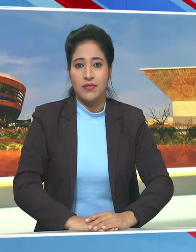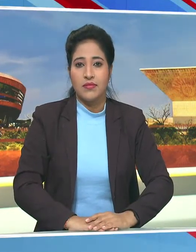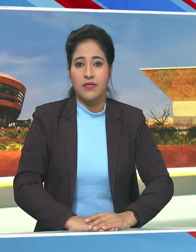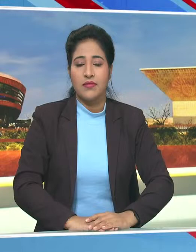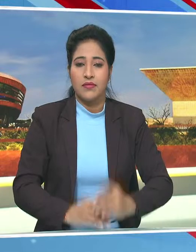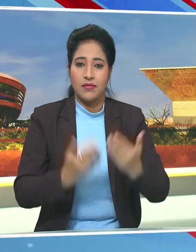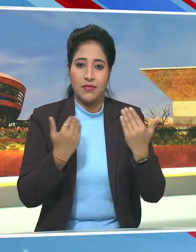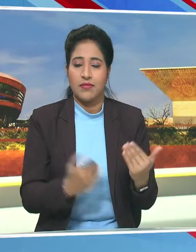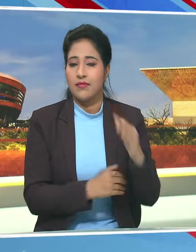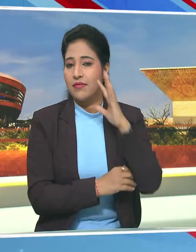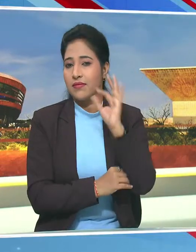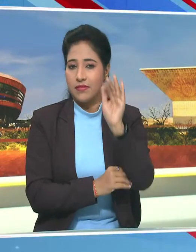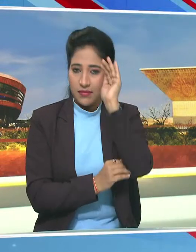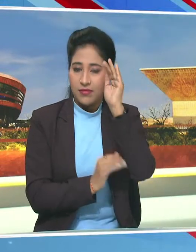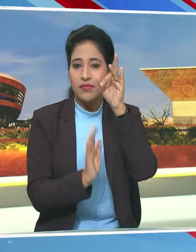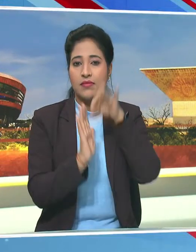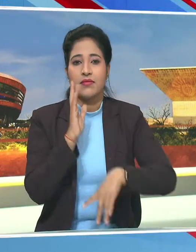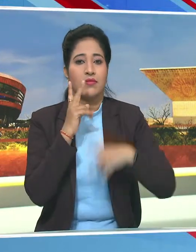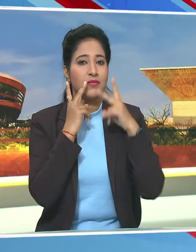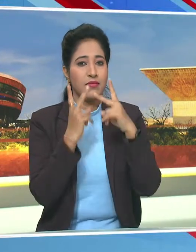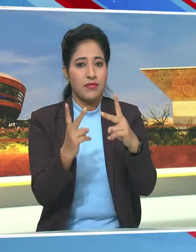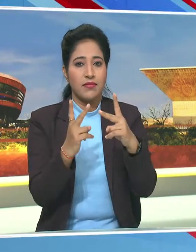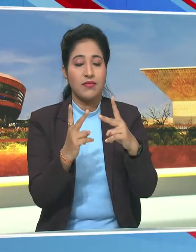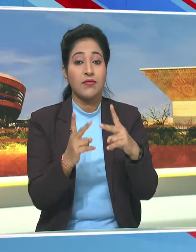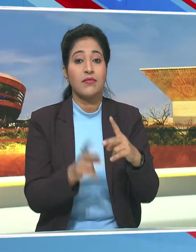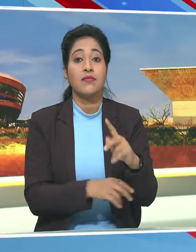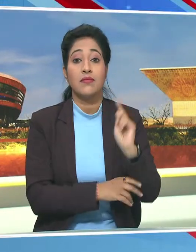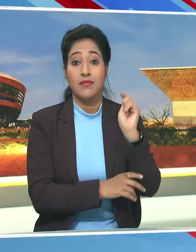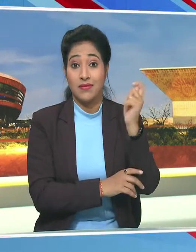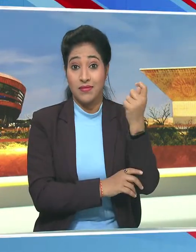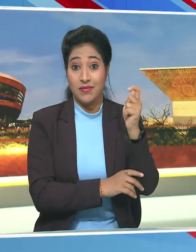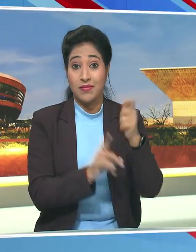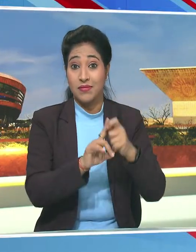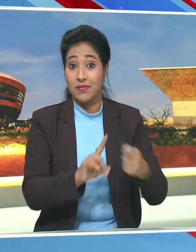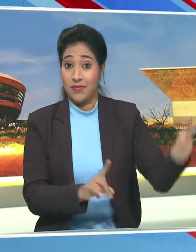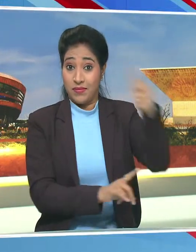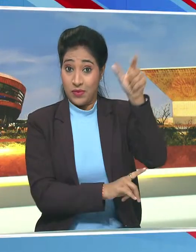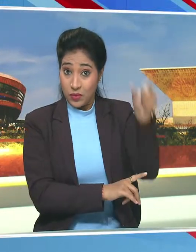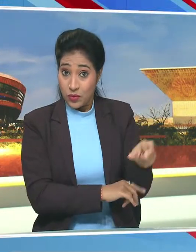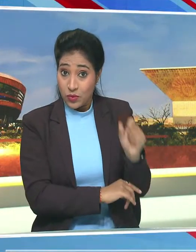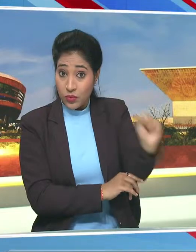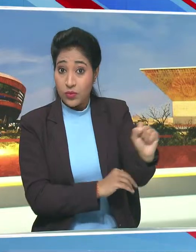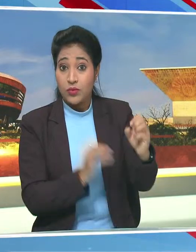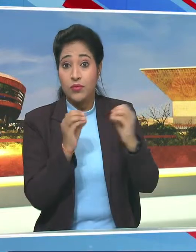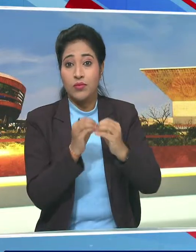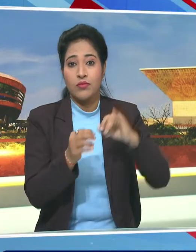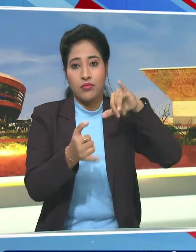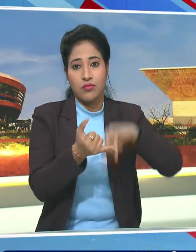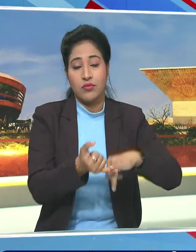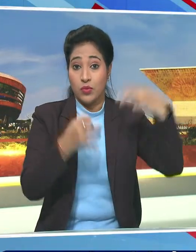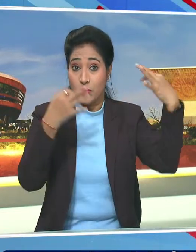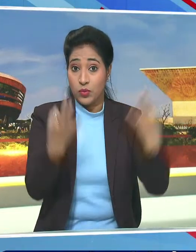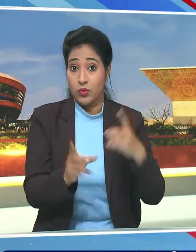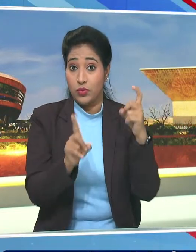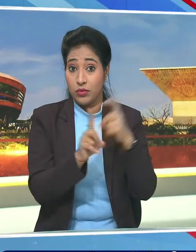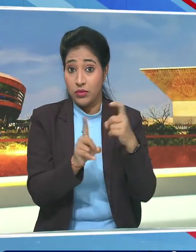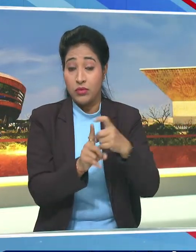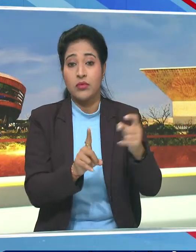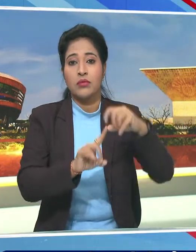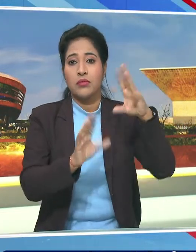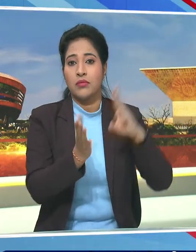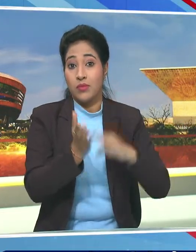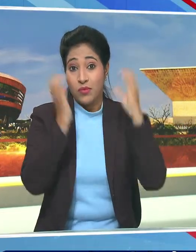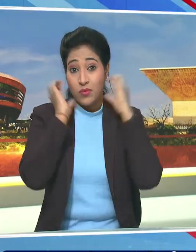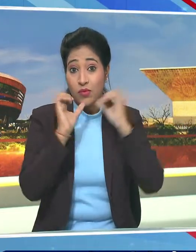और आईए अब खबरे देखते हैं विस्तार से किनिया राश्पती विल्यम सामोई रुठो ने नई दिल्ली में प्रधान मंत्री नरेंद्र